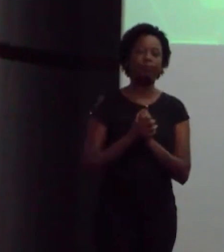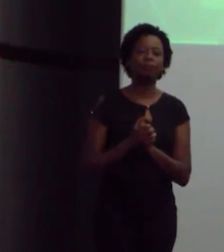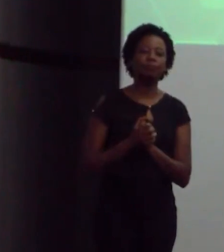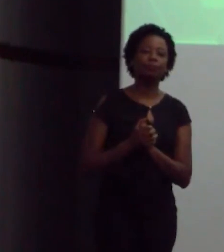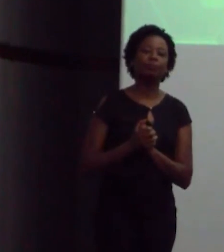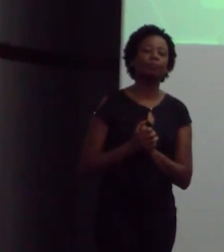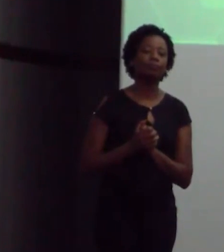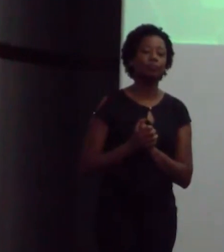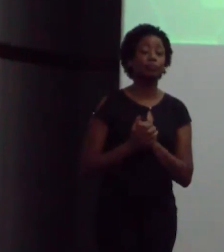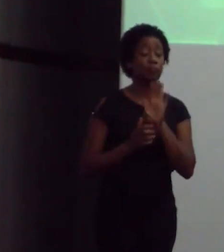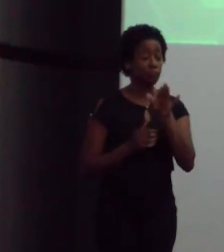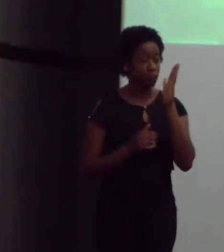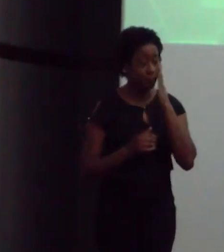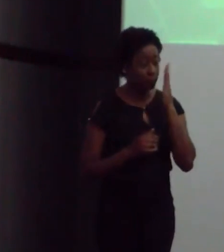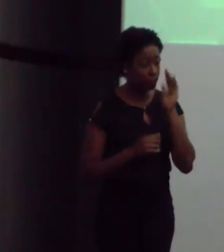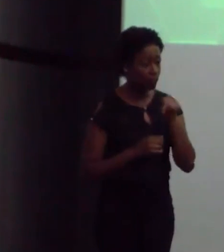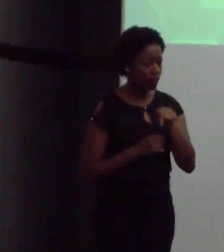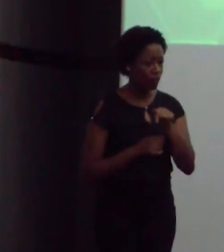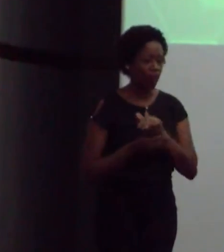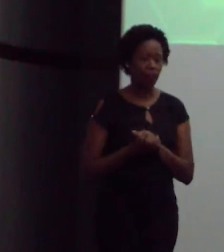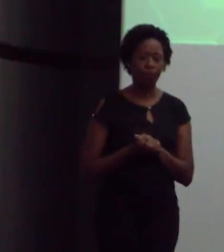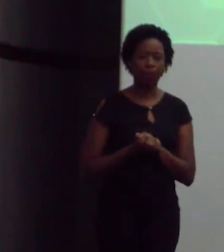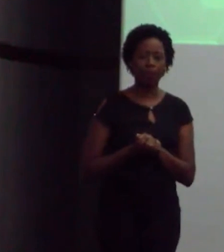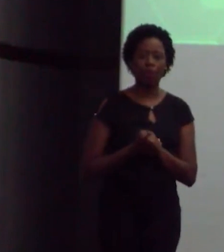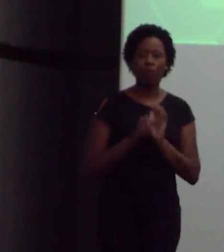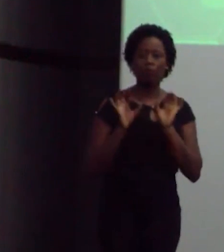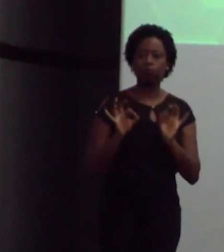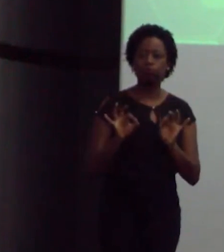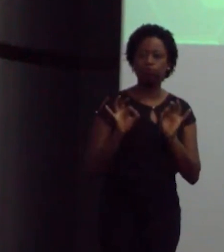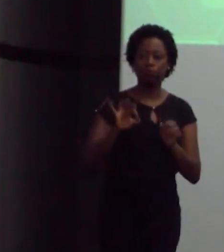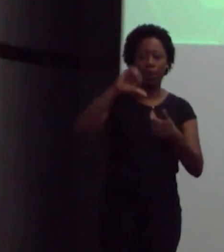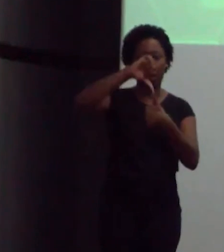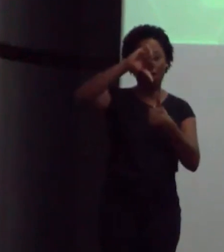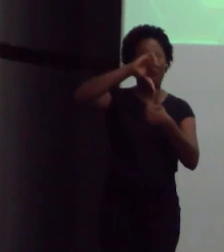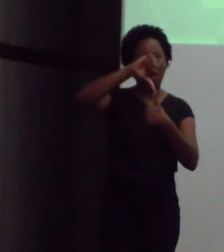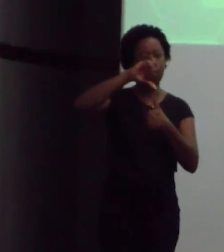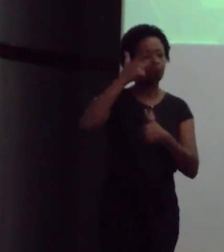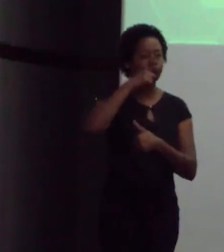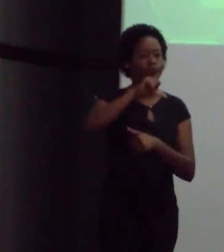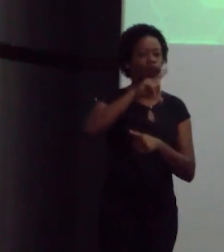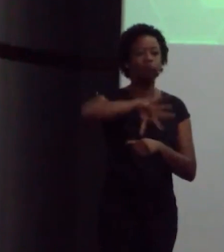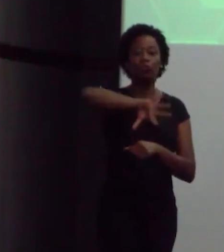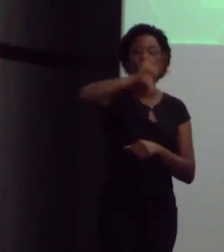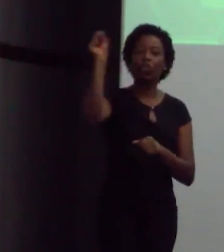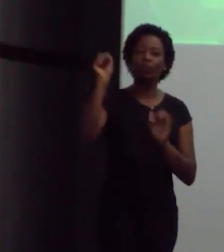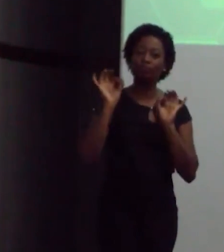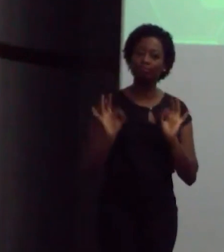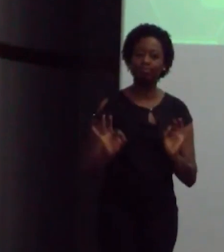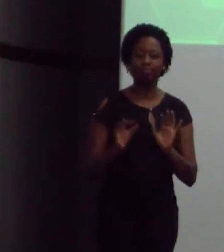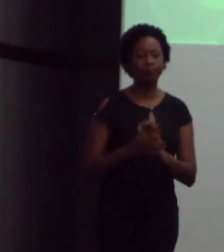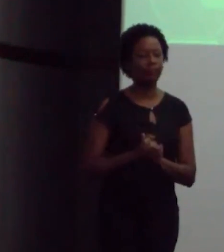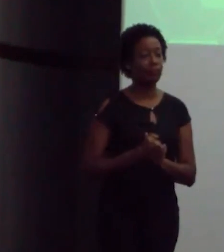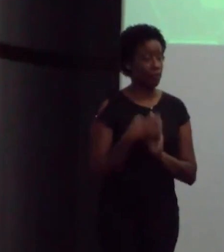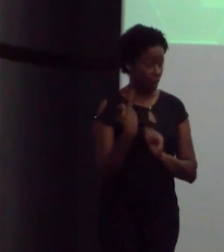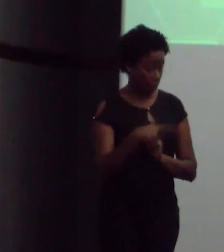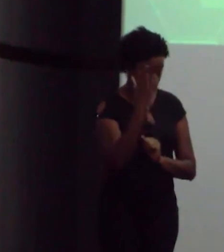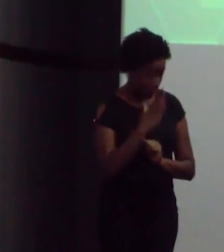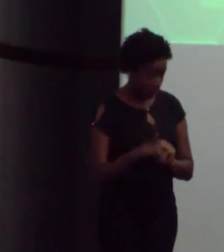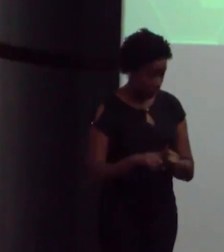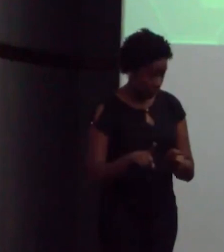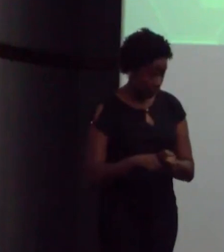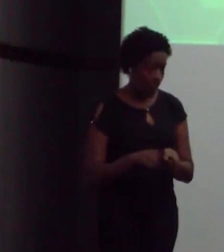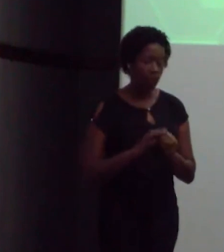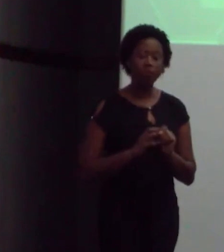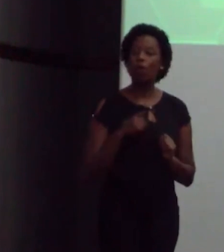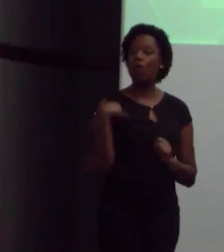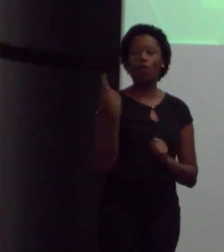assim para mim, esse país está condenado ao sucesso só por causa do canal. E é o que eu falo aqui do caso brasileiro. Nós estamos